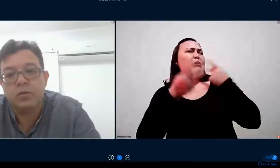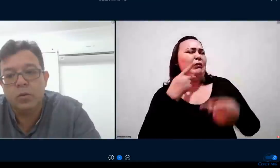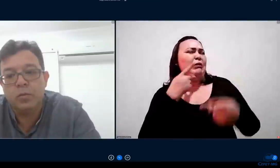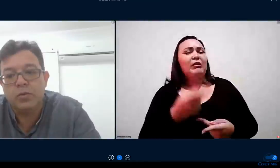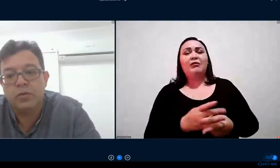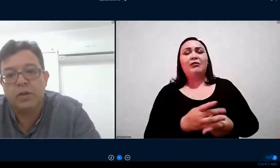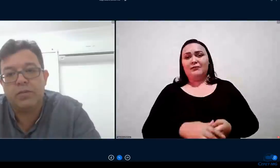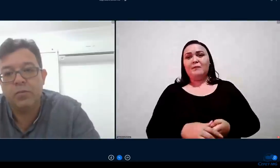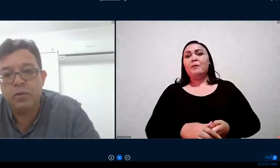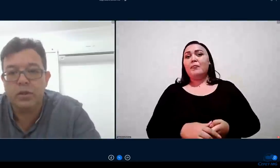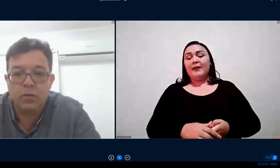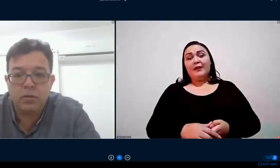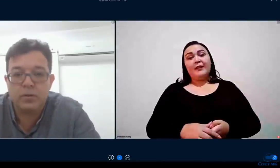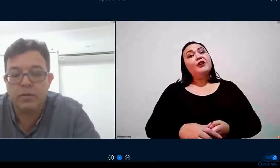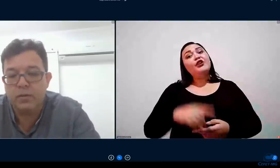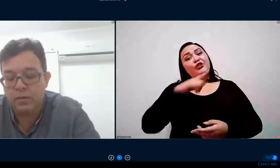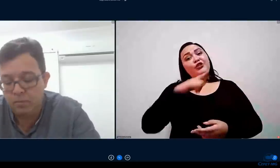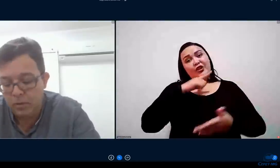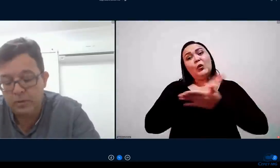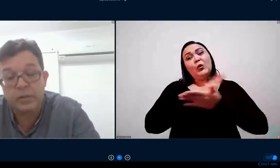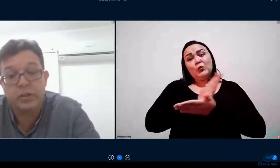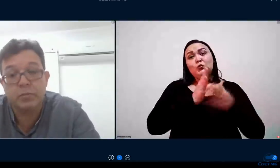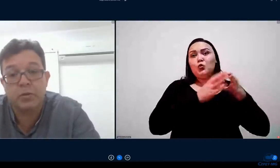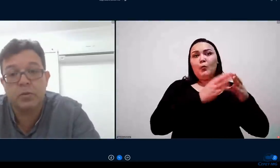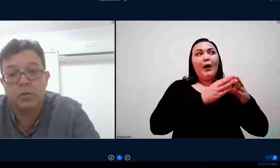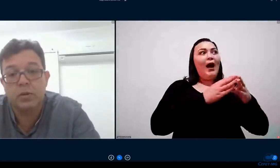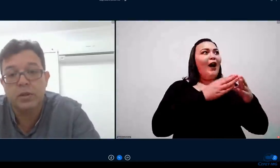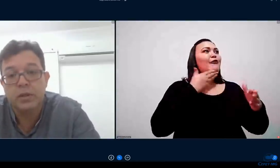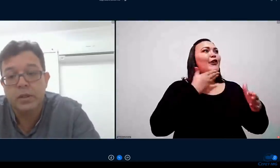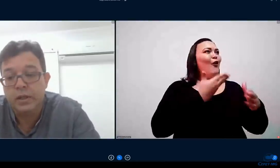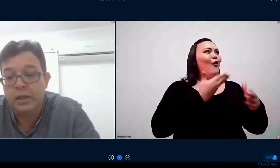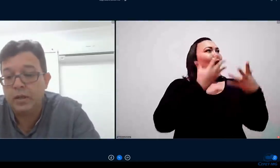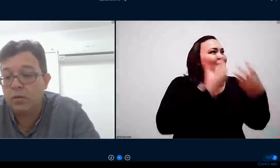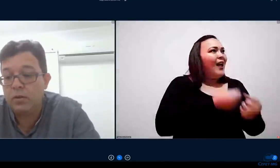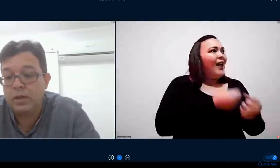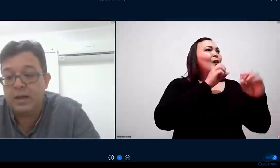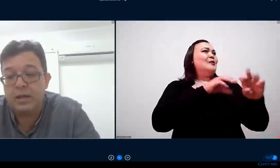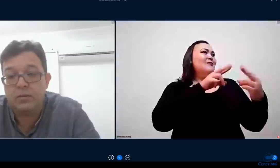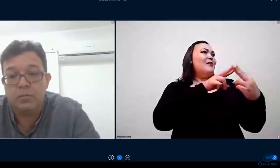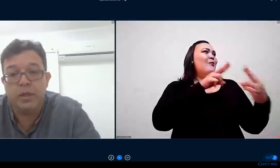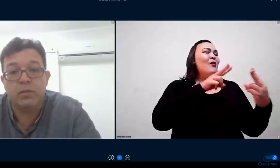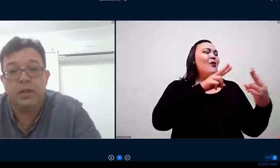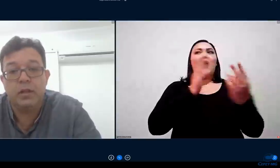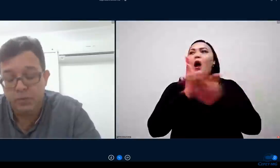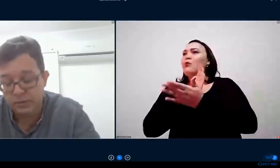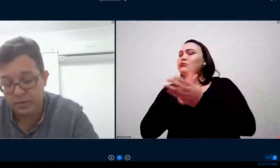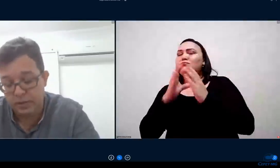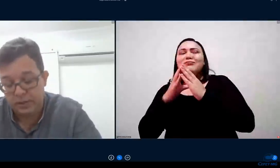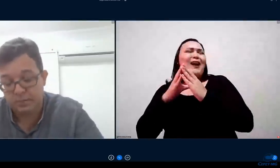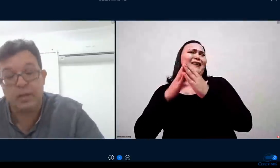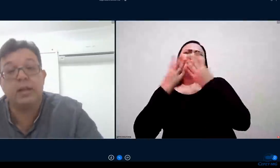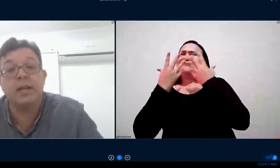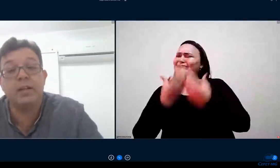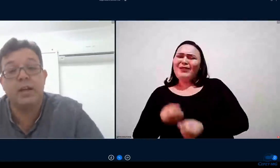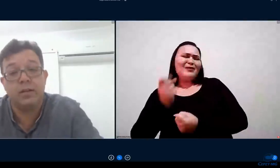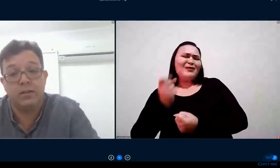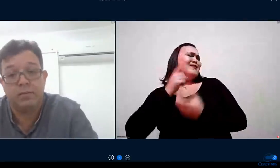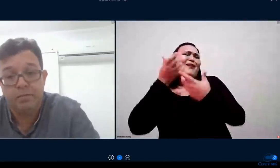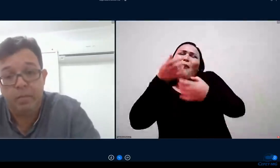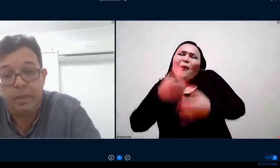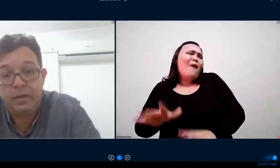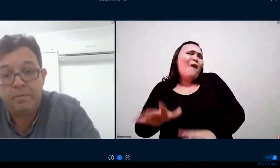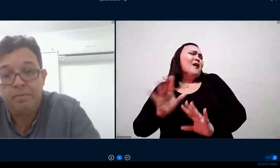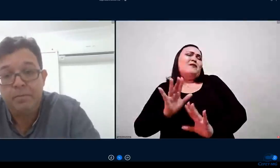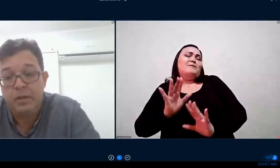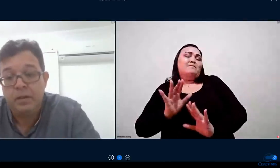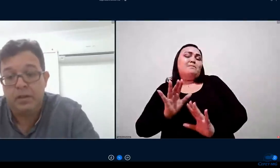né grupos a favor e contra o ensino remoto e a gente procurou colocar no meio termo e dizer olha a realidade é